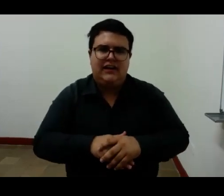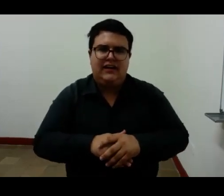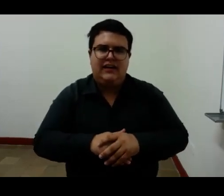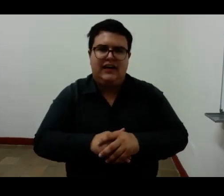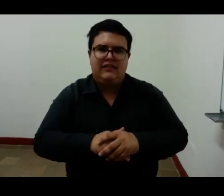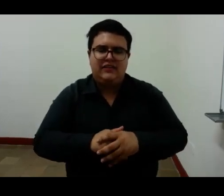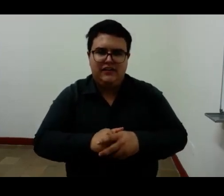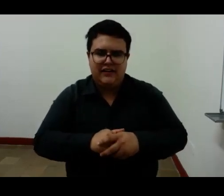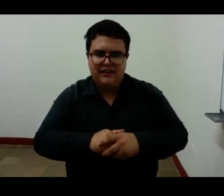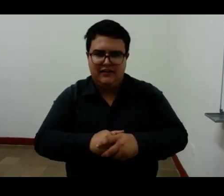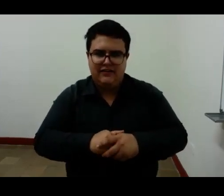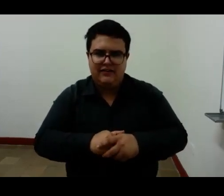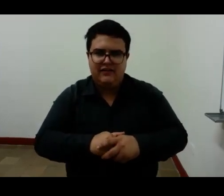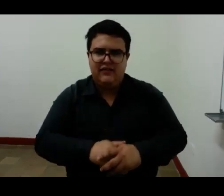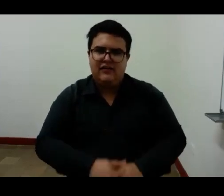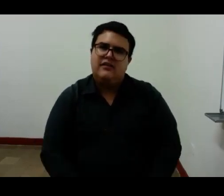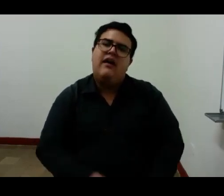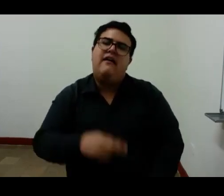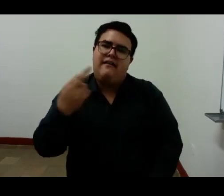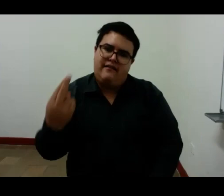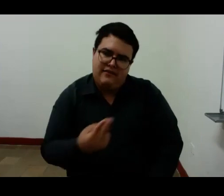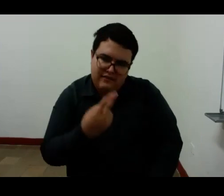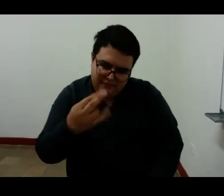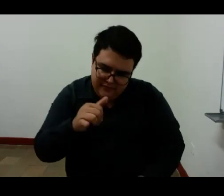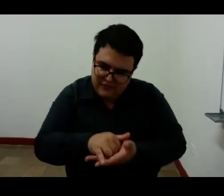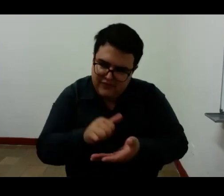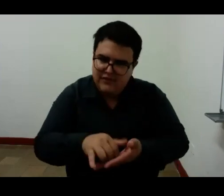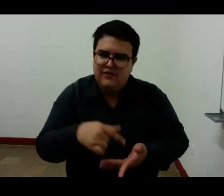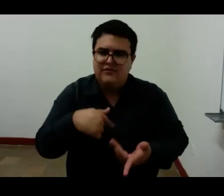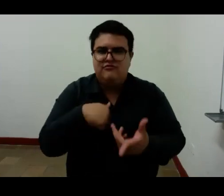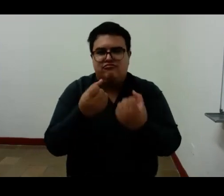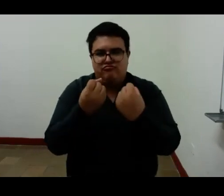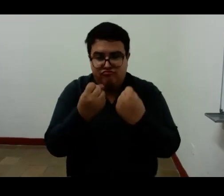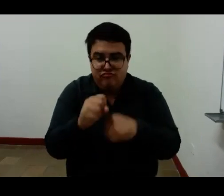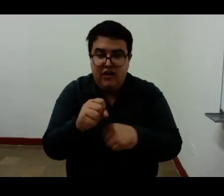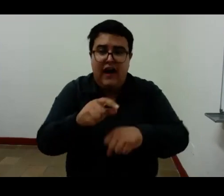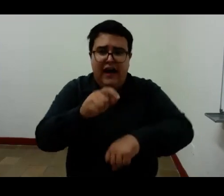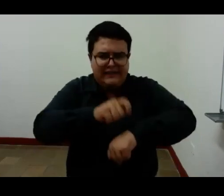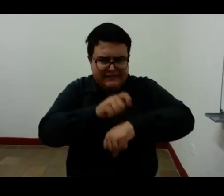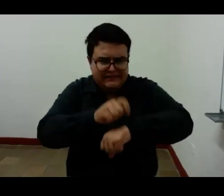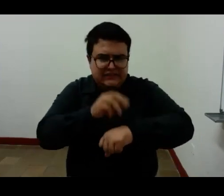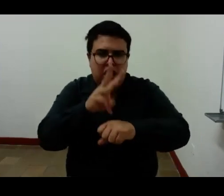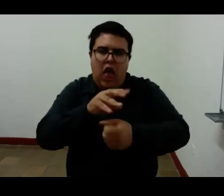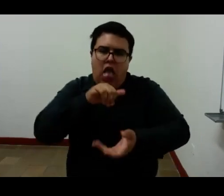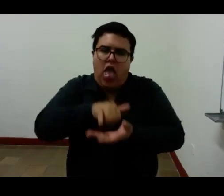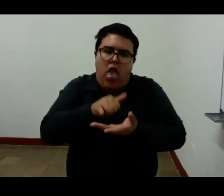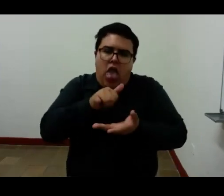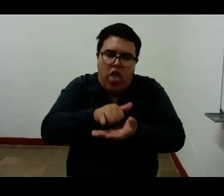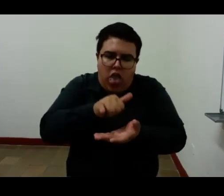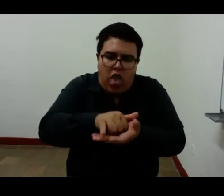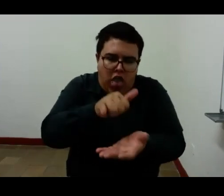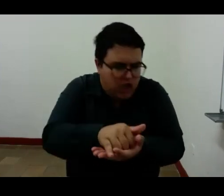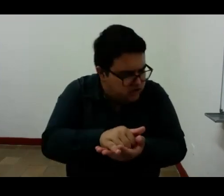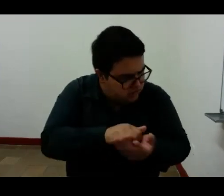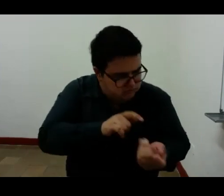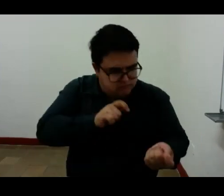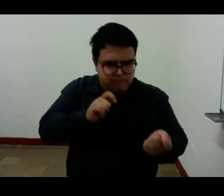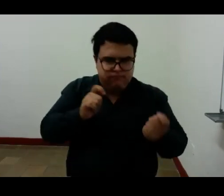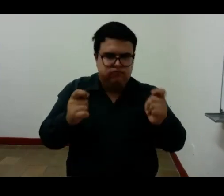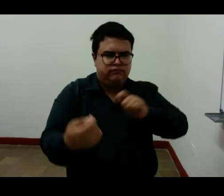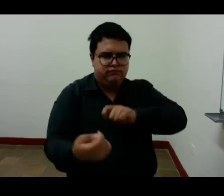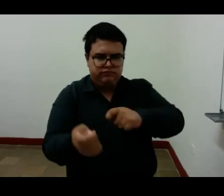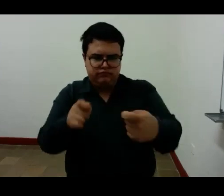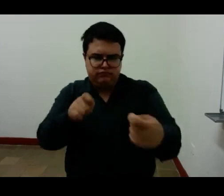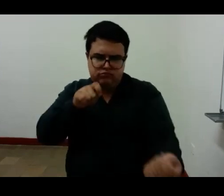hago todos los esfuerzos posibles para no ser lo mismo durante tres minutos seguidos por ser